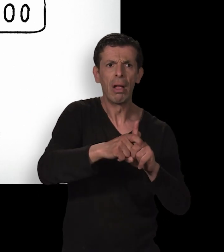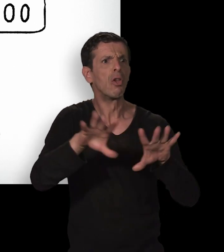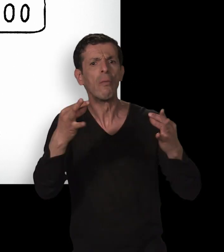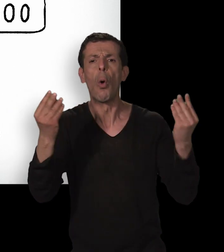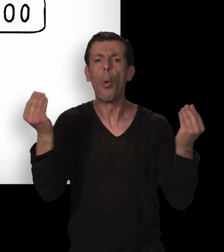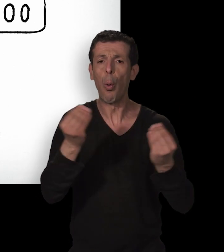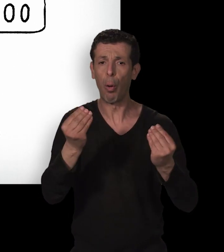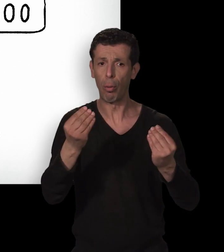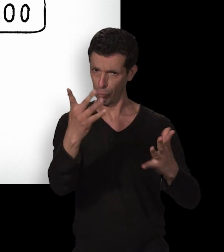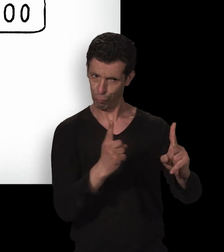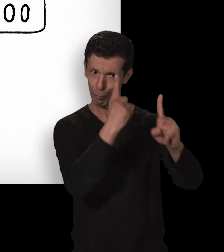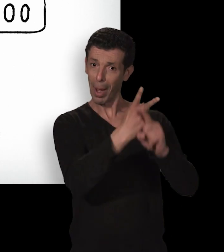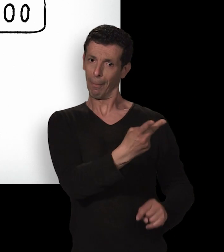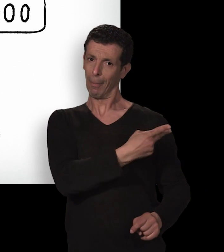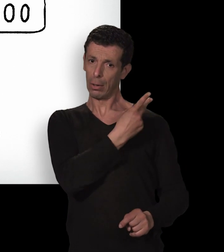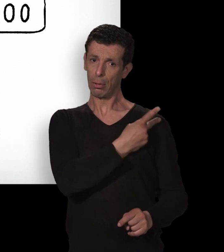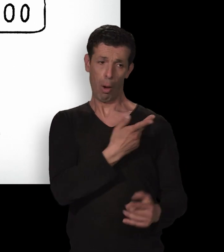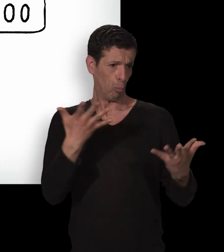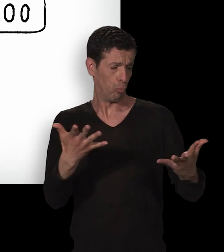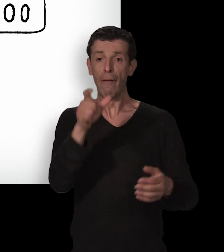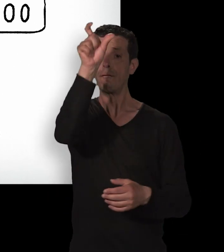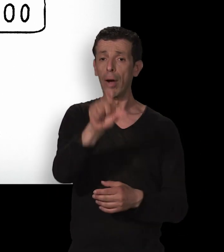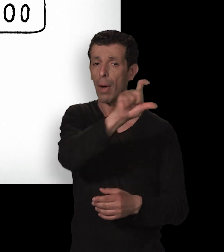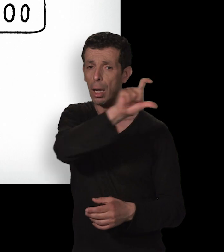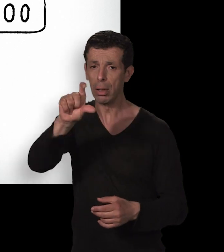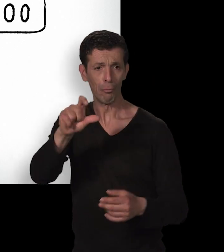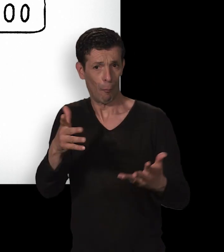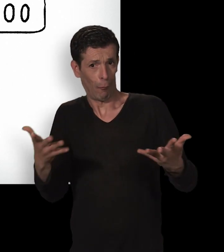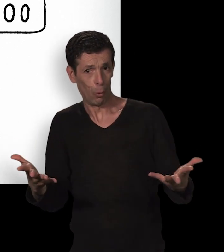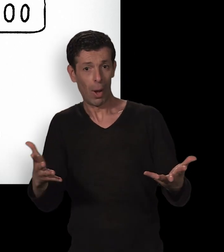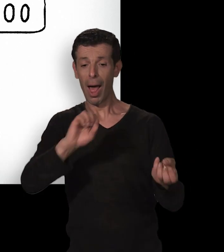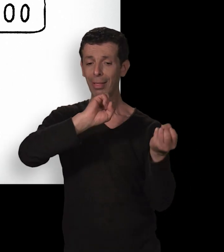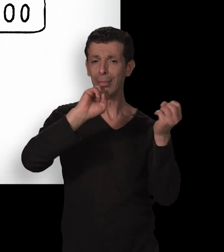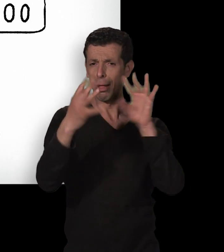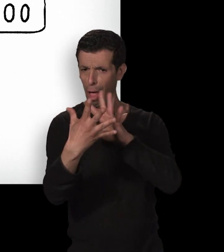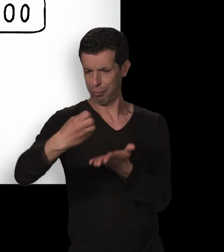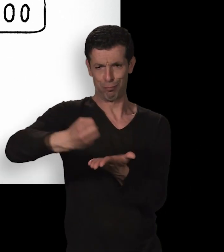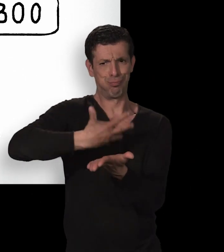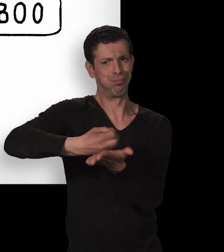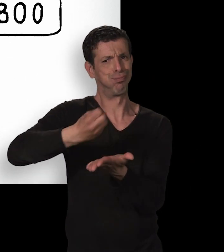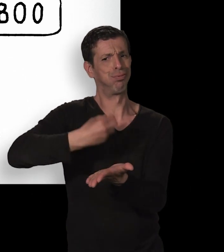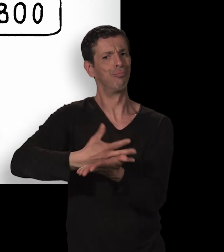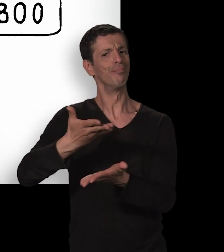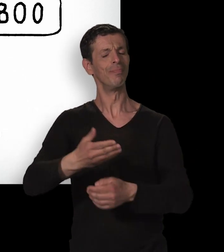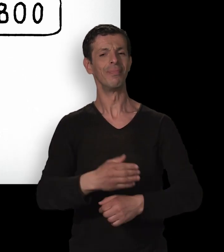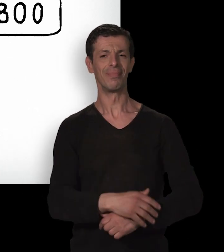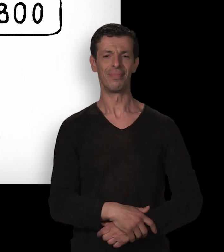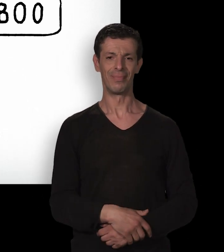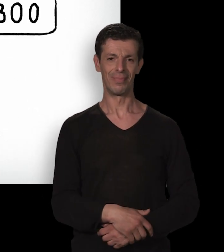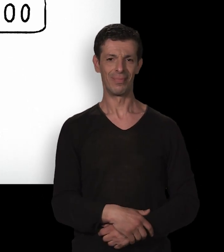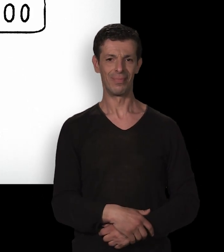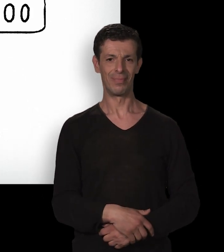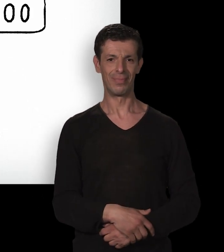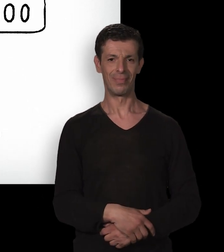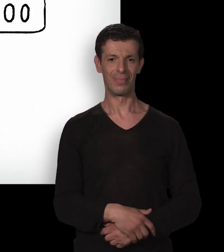préservatifs, parlez-en à un médecin ou à un pharmacien. Connectez-vous sur sida-infoservice.org ou appelez le 0800 840